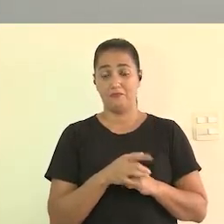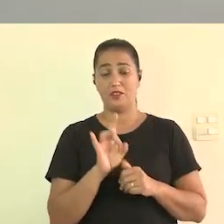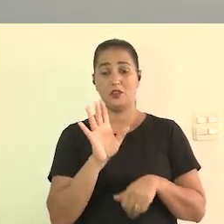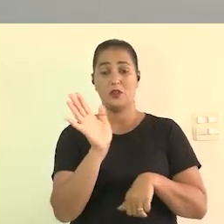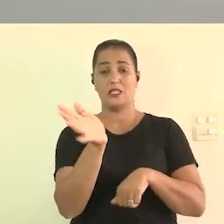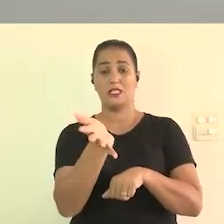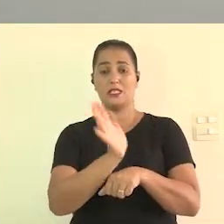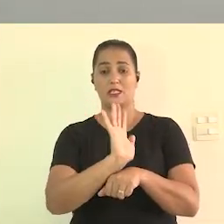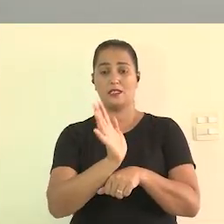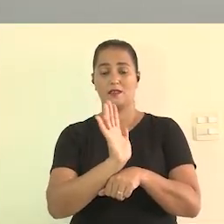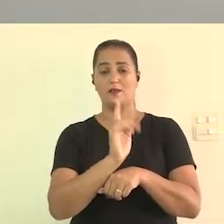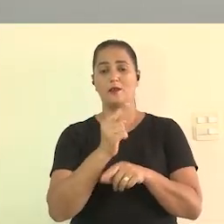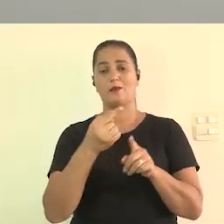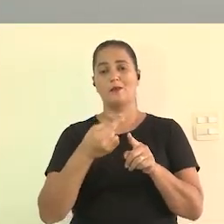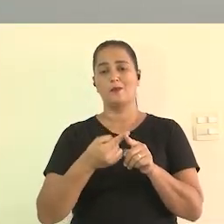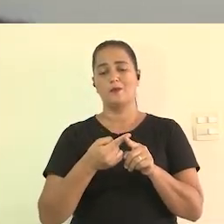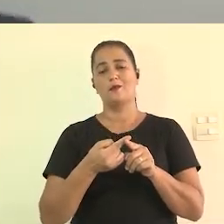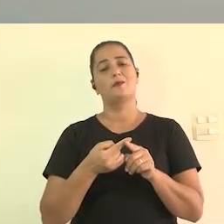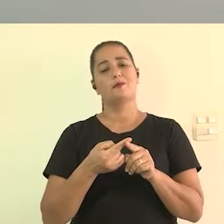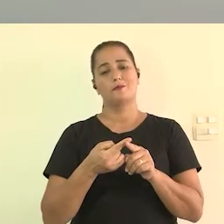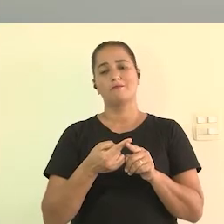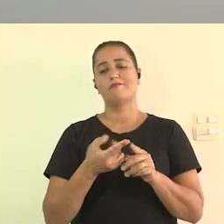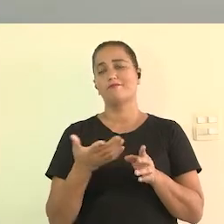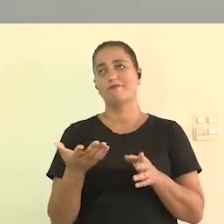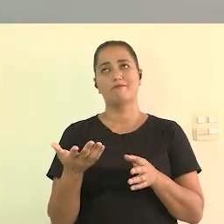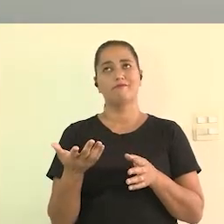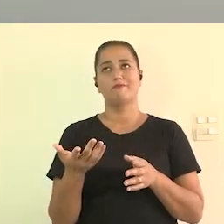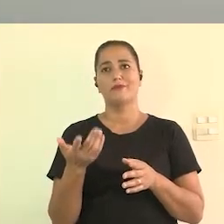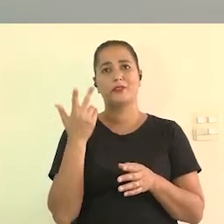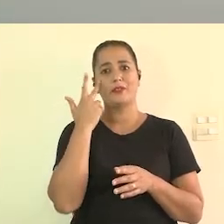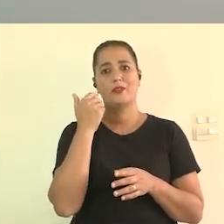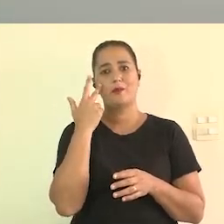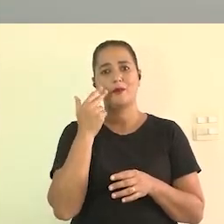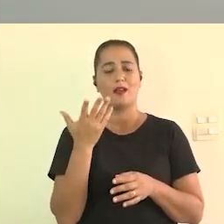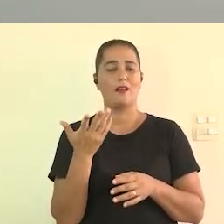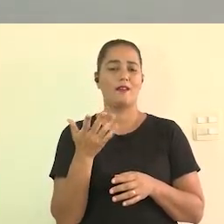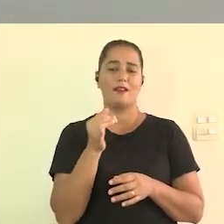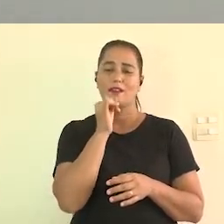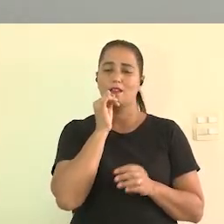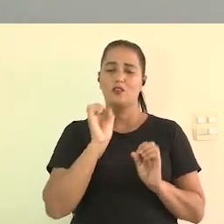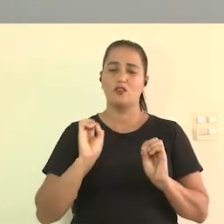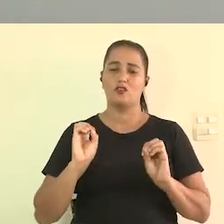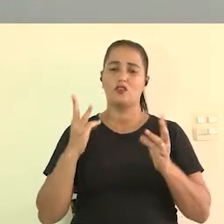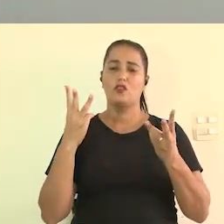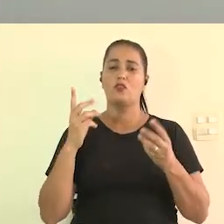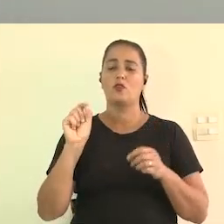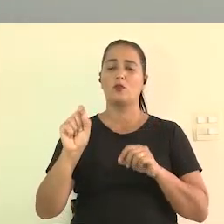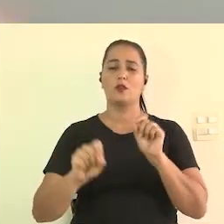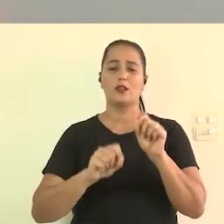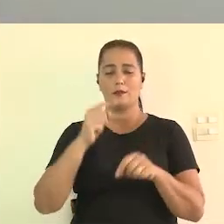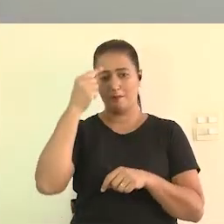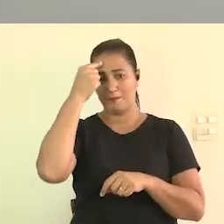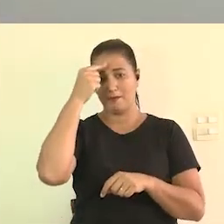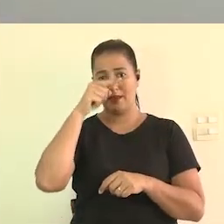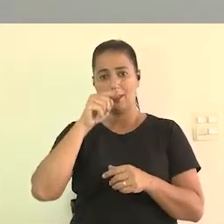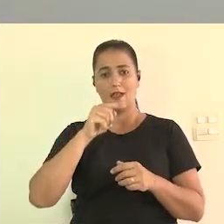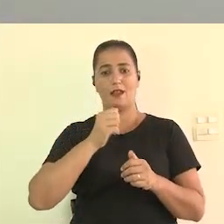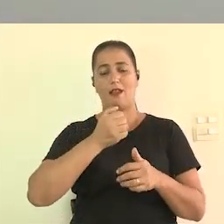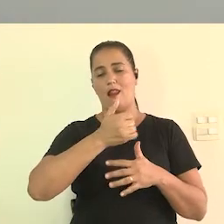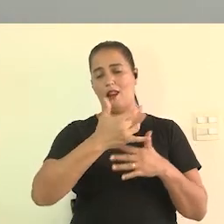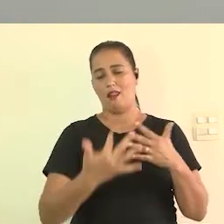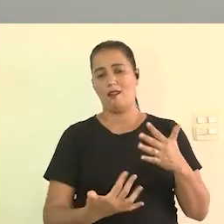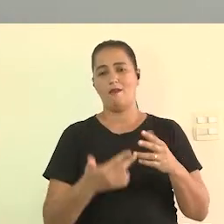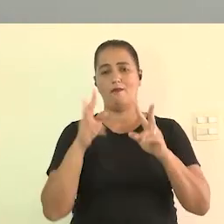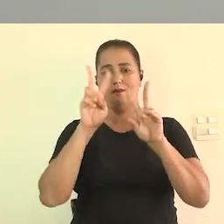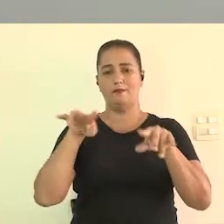no cinema por exemplo porque o cinema é mais comum mas por exemplo você vai para um show e o que se pensa Libras